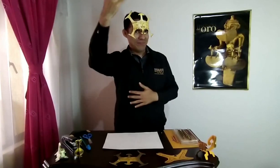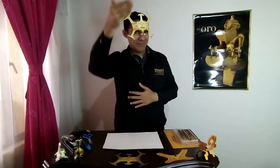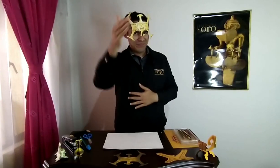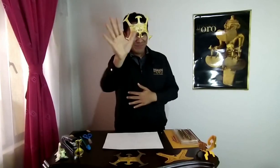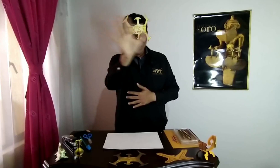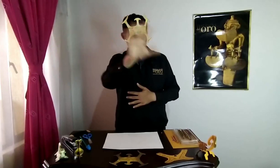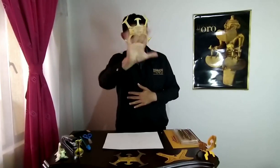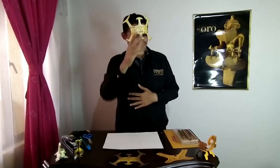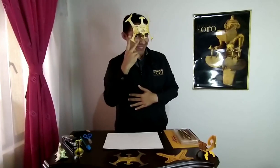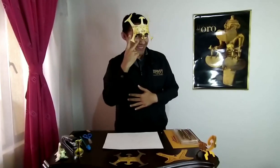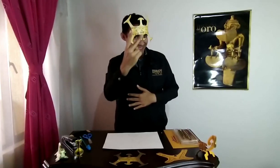¡Chao! ¡Nos vemos!